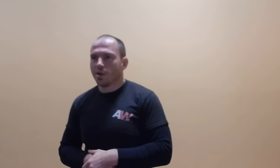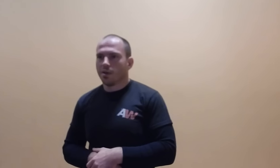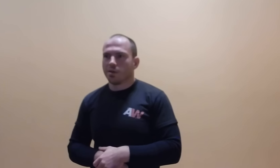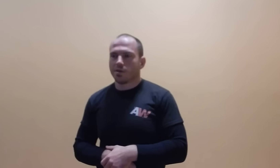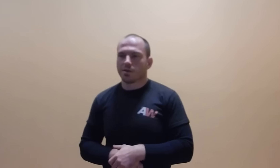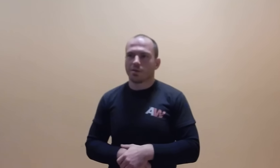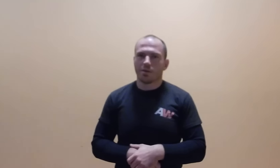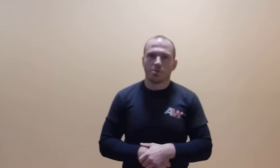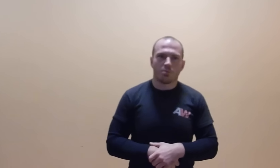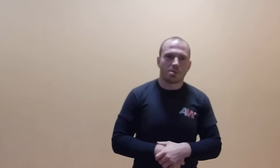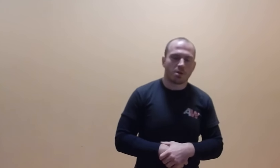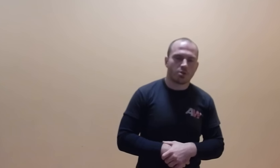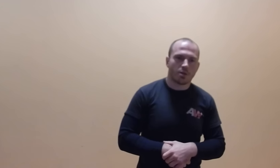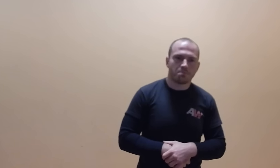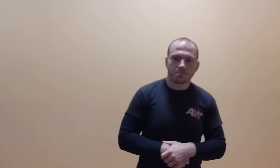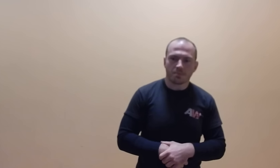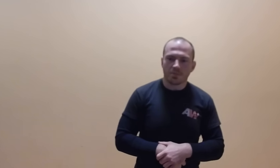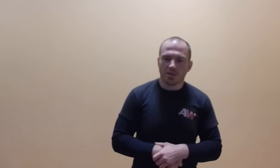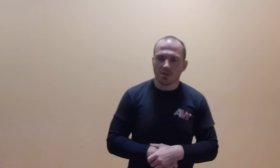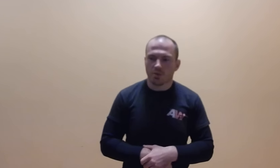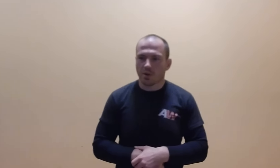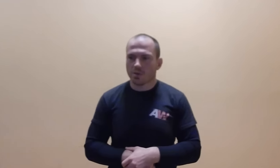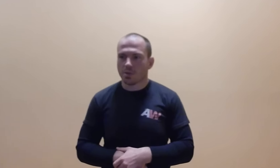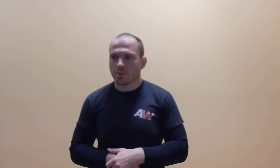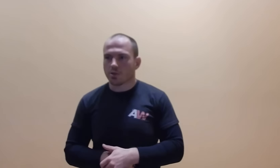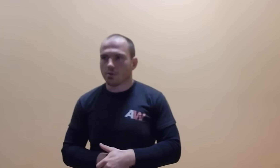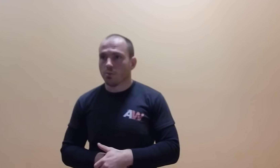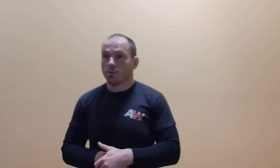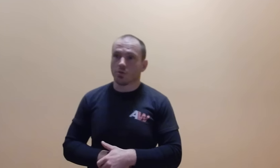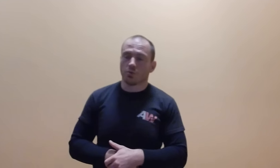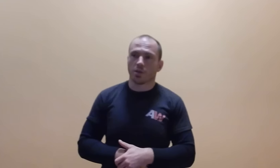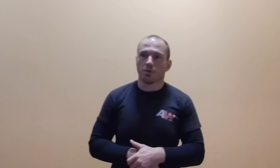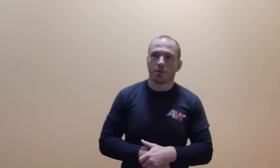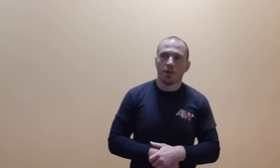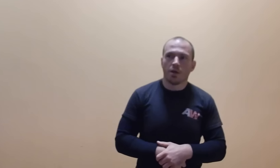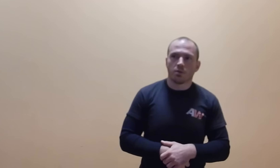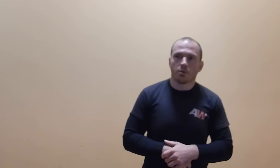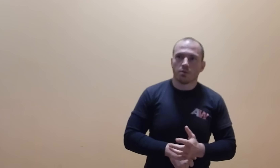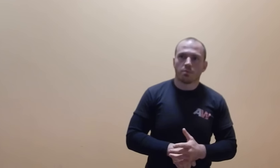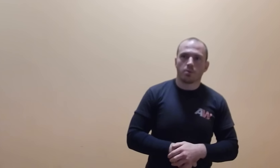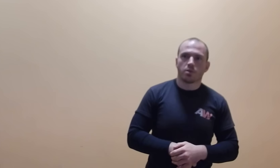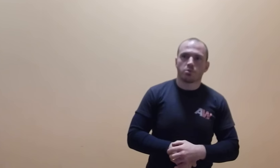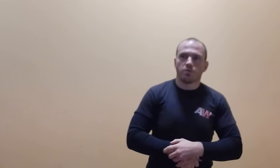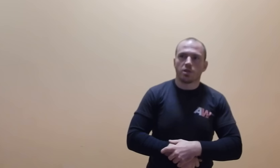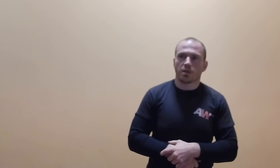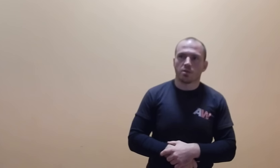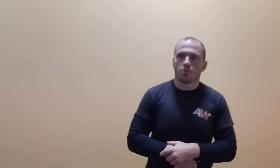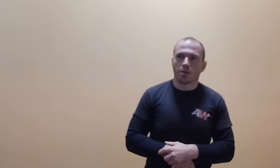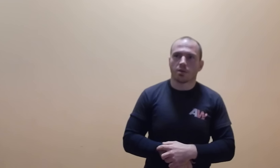bezpieczne, nie są to warunki bezpieczne klubowe czy turniejowe, tylko pewnie nieprzewidziana sytuacja,